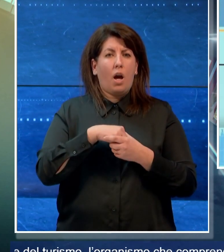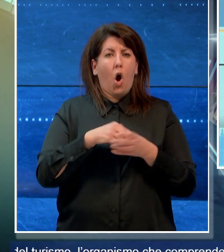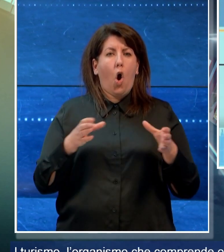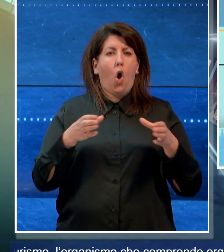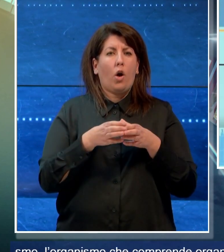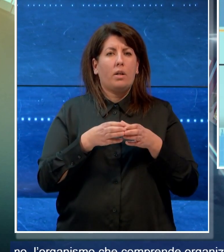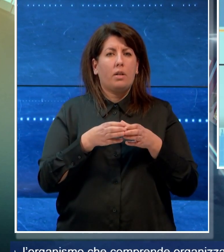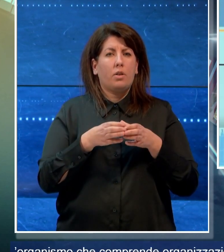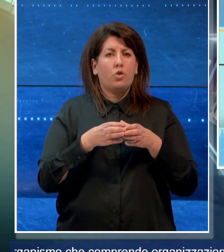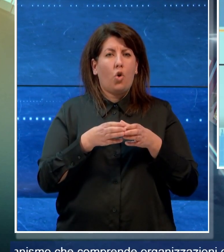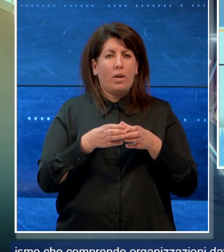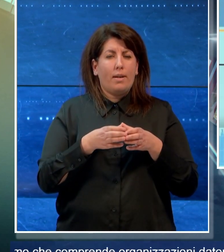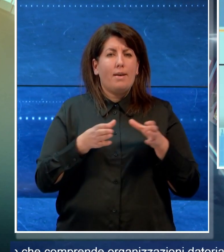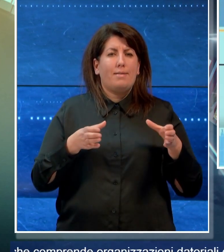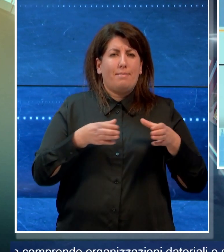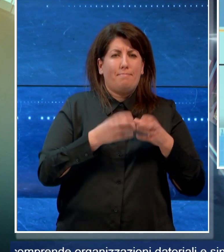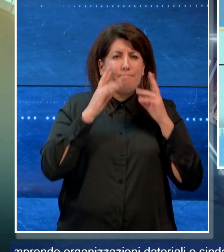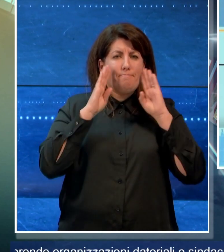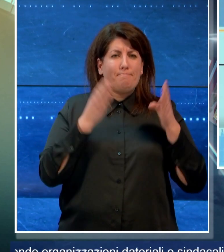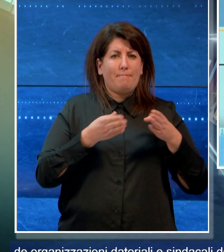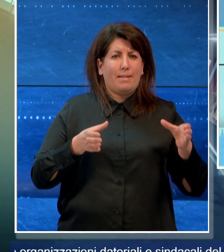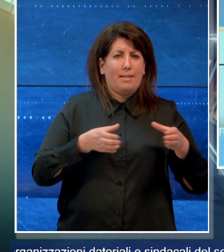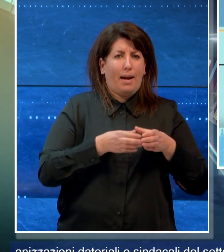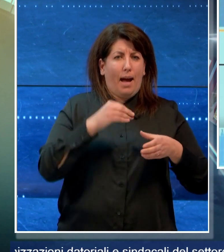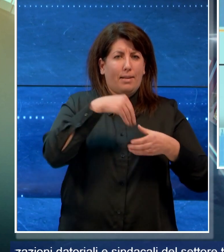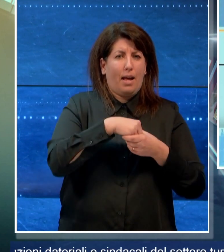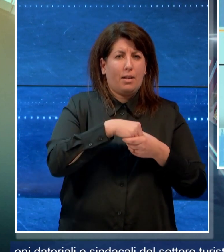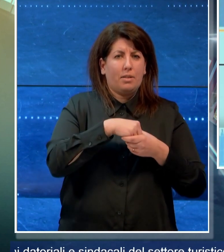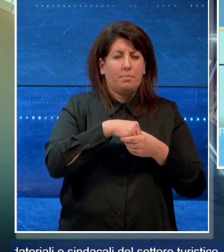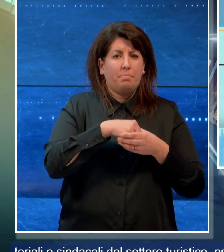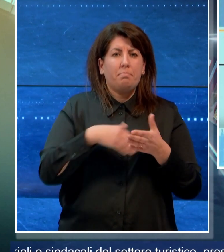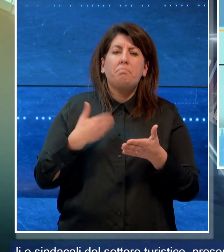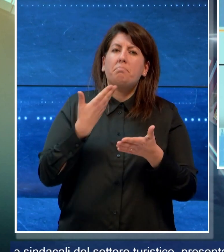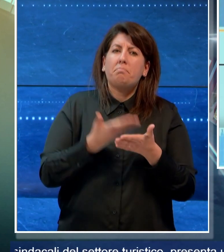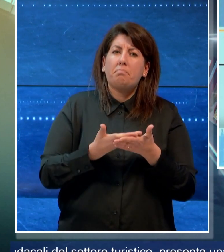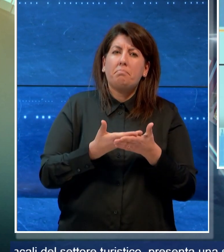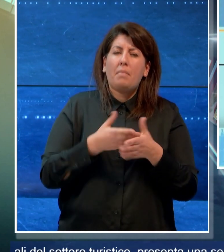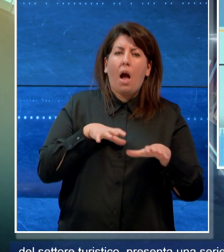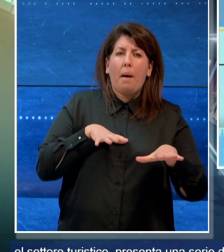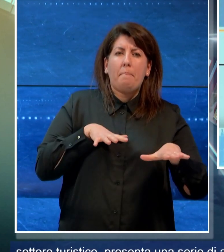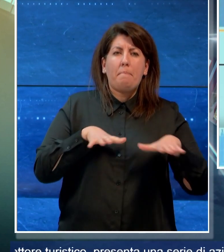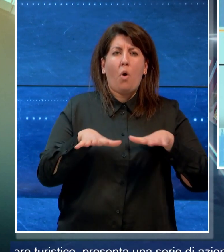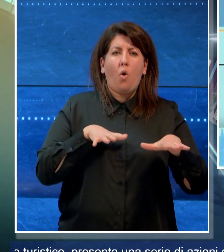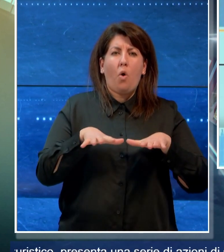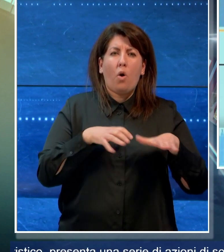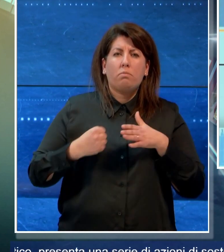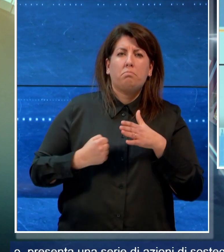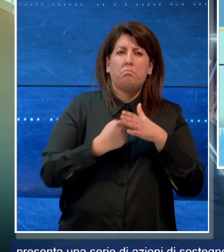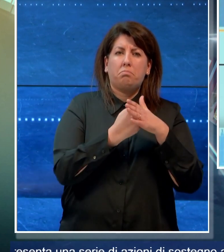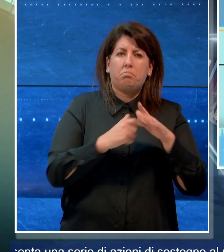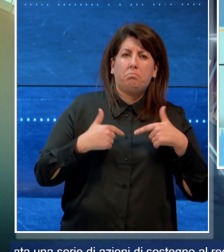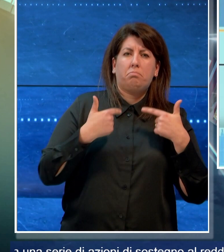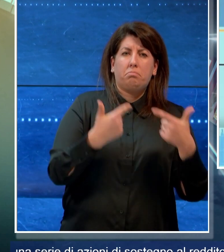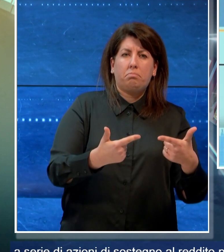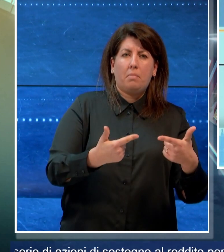datoriali e sindacati nel settore, presenta una serie di azioni di sostegno al reddito